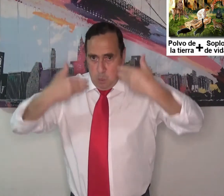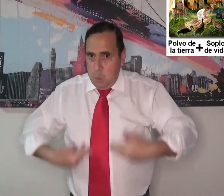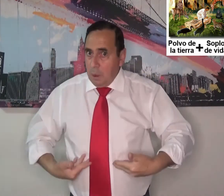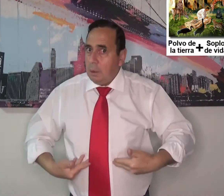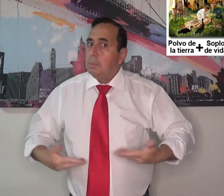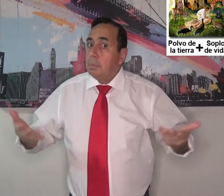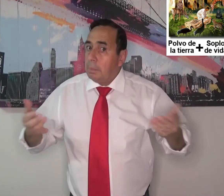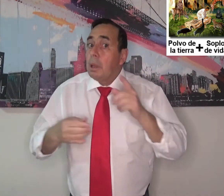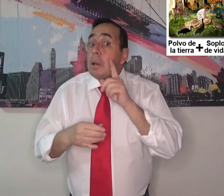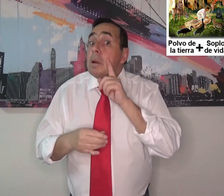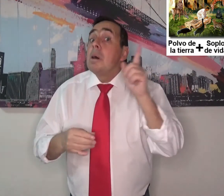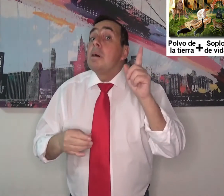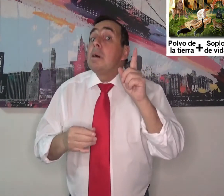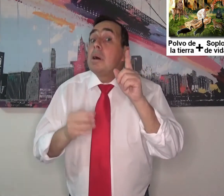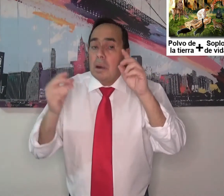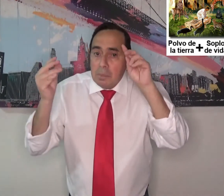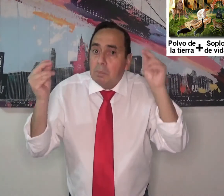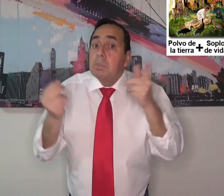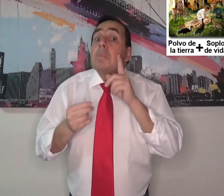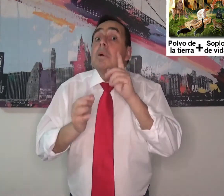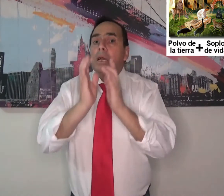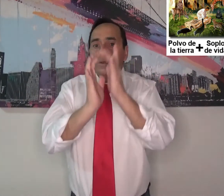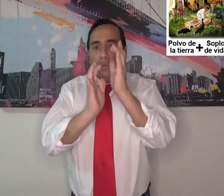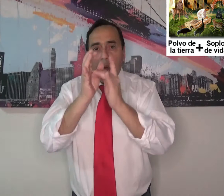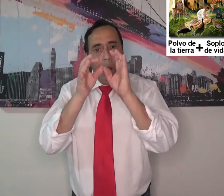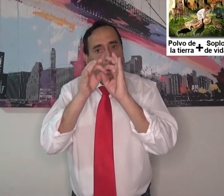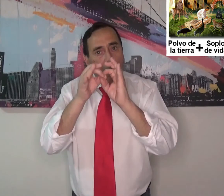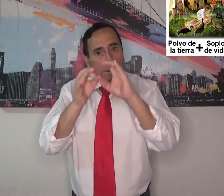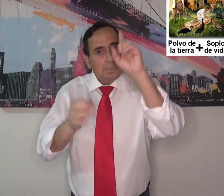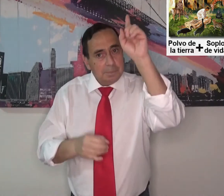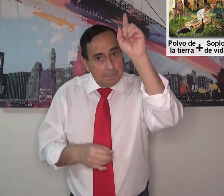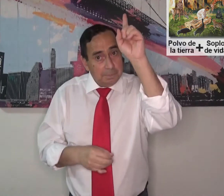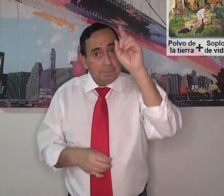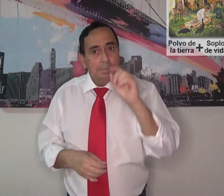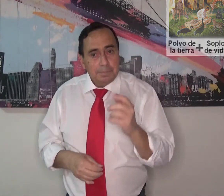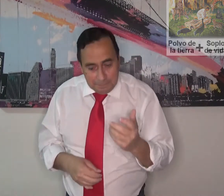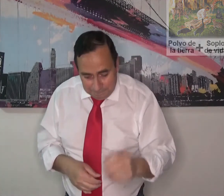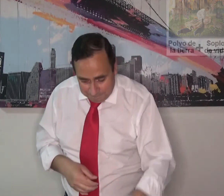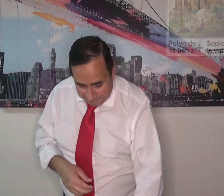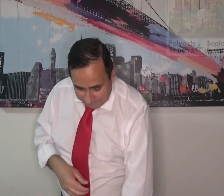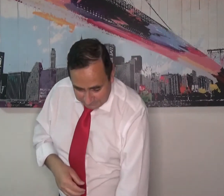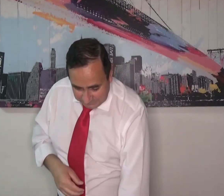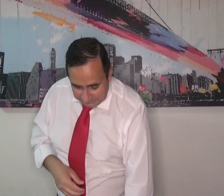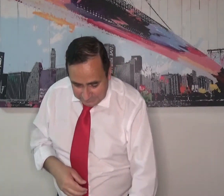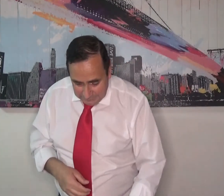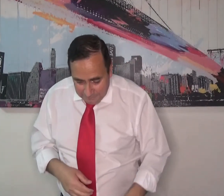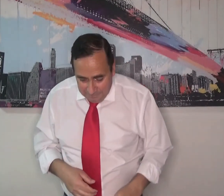gracia de Dios. Gracias al Dios creador le dio un cuerpo. Por la gracia de Dios.